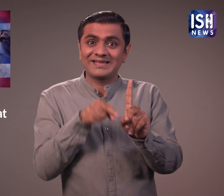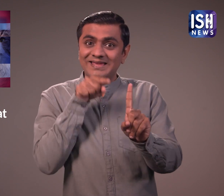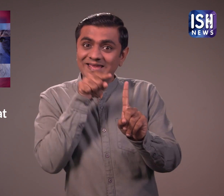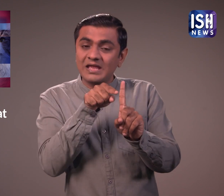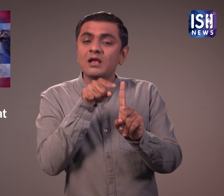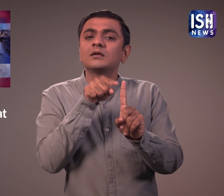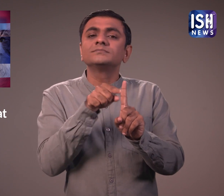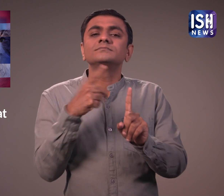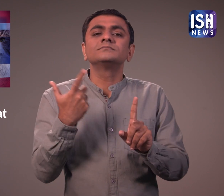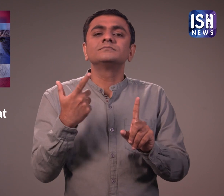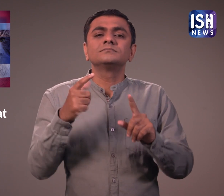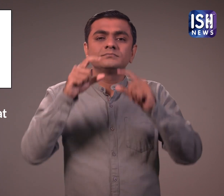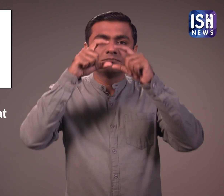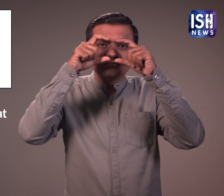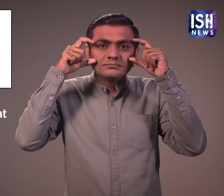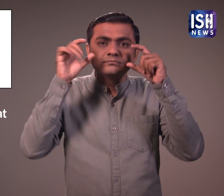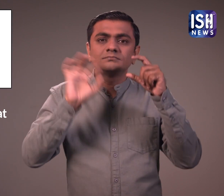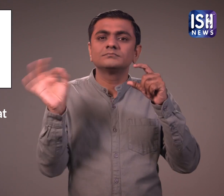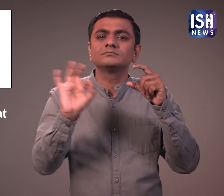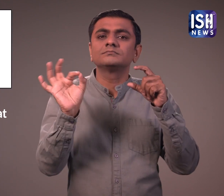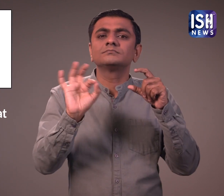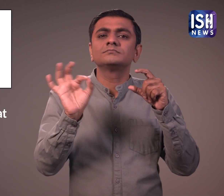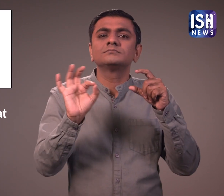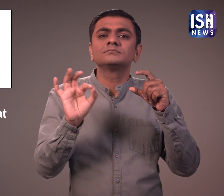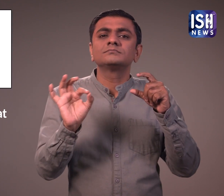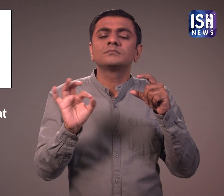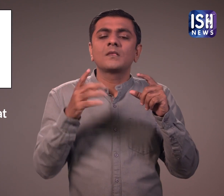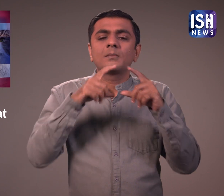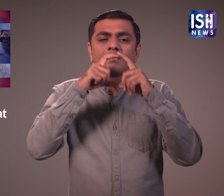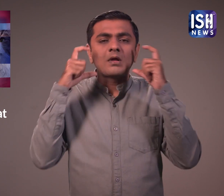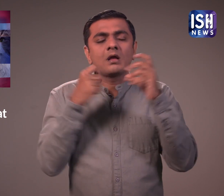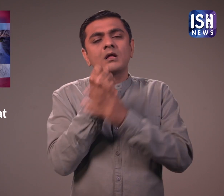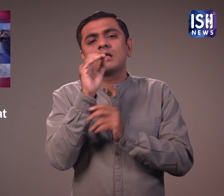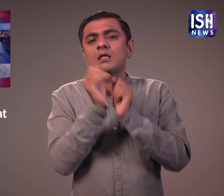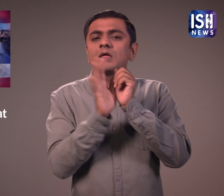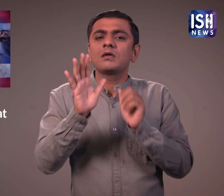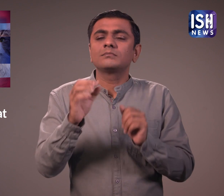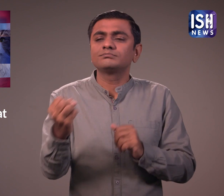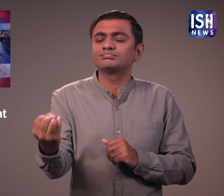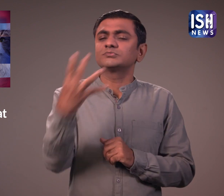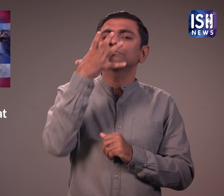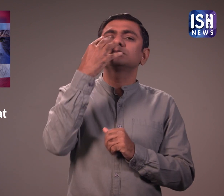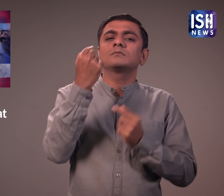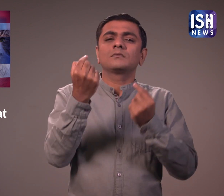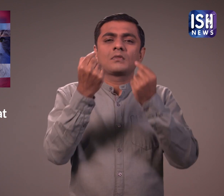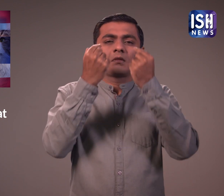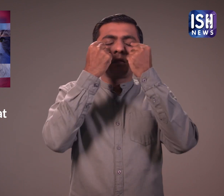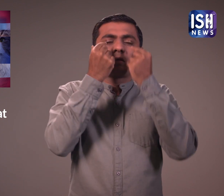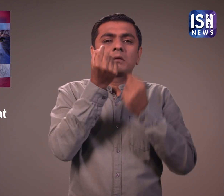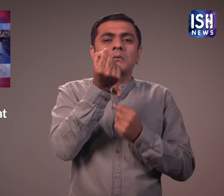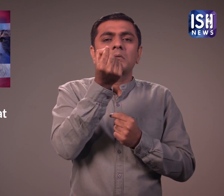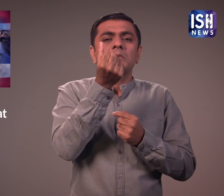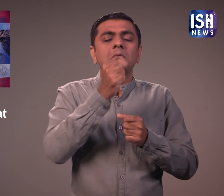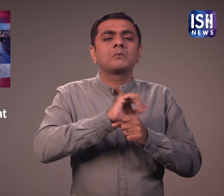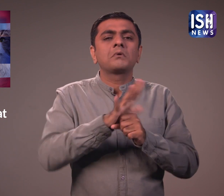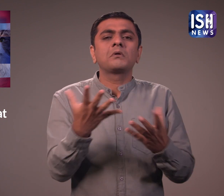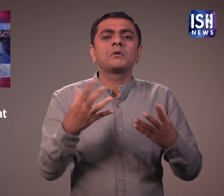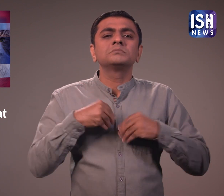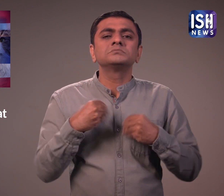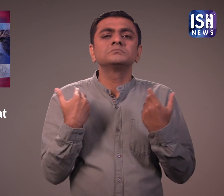ग्लॉस पहने थे। लेकिन आखों की सुरक्षा नहीं की थी। इस तरह वाइरस उसके शरीर में प्रवेश कर गया। एक छोटी सी